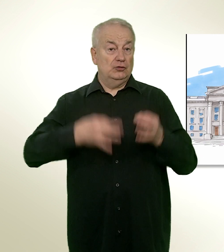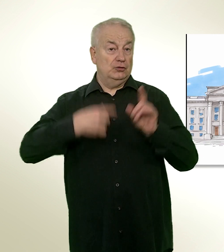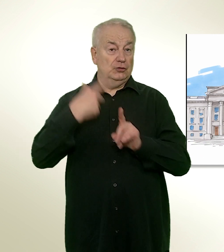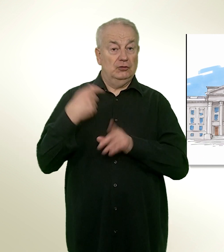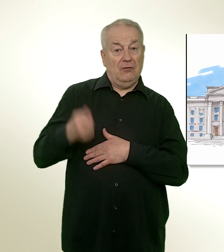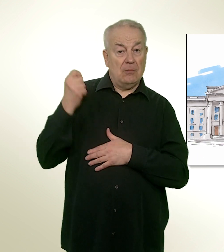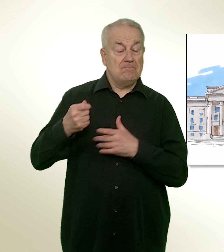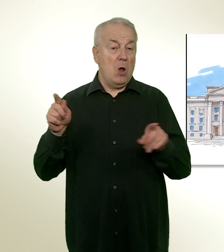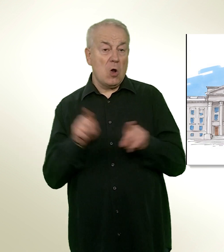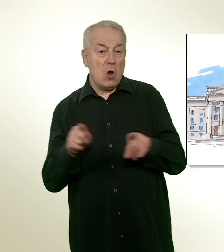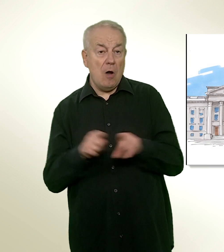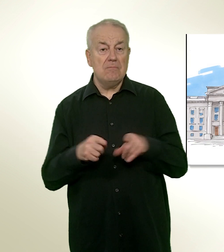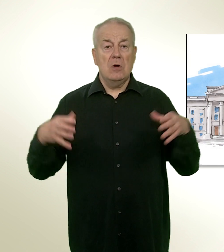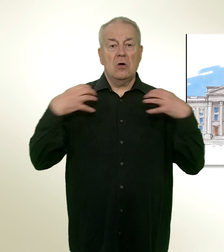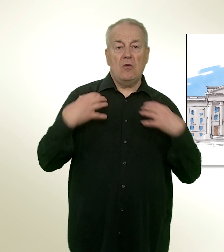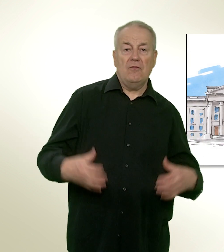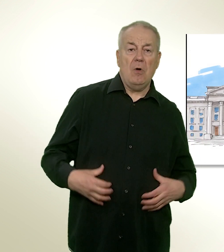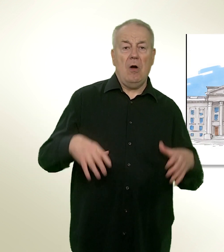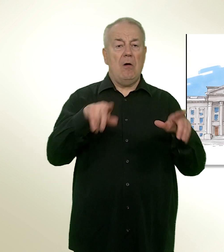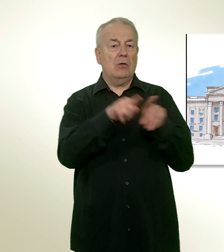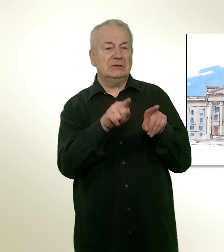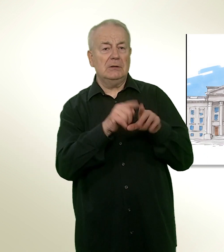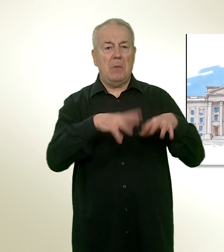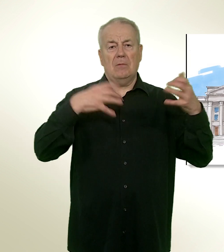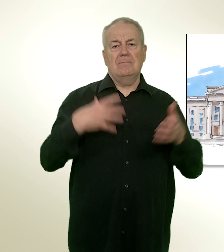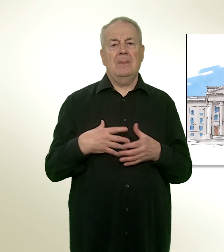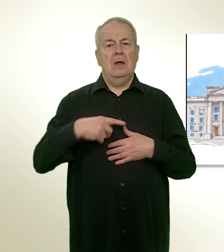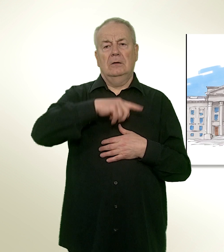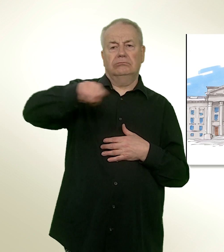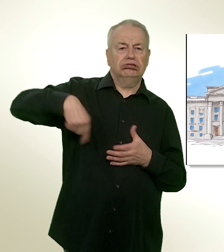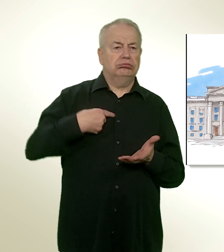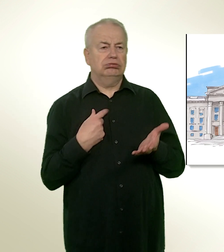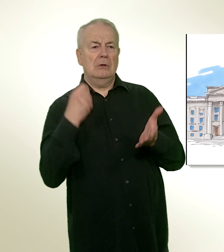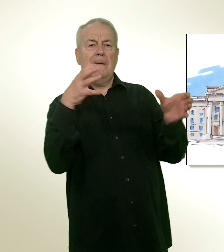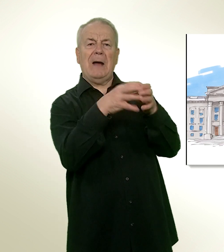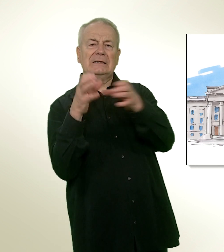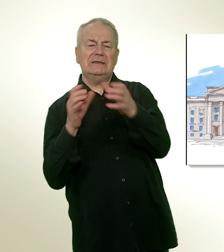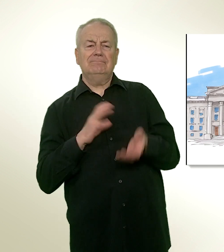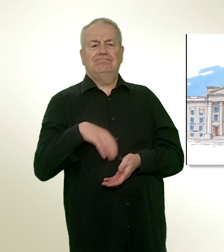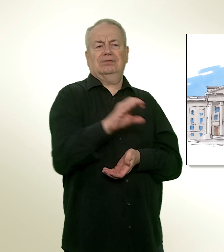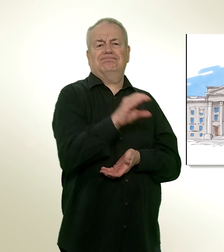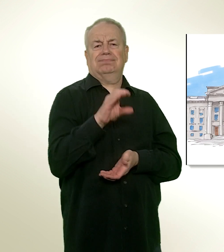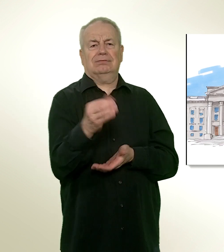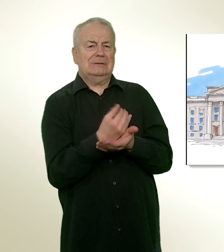tout comme les membres de gouvernement et de Parlement, versent de leur plein gré à leur parti une part de leur traitement.